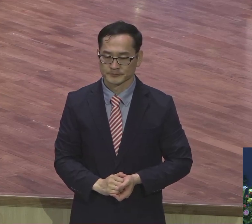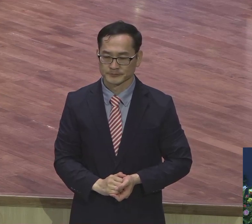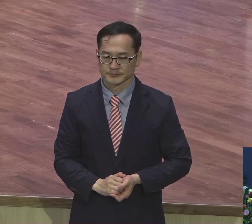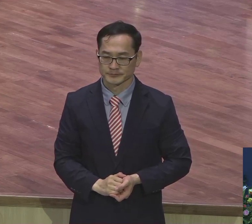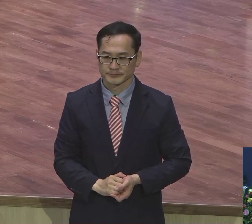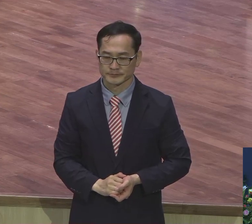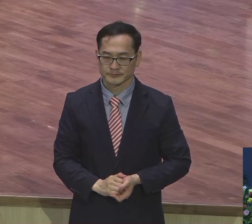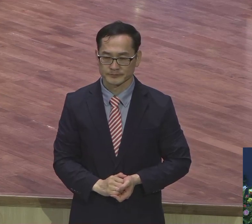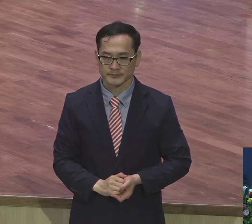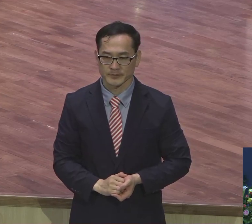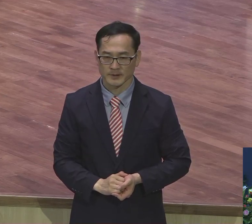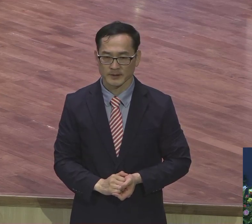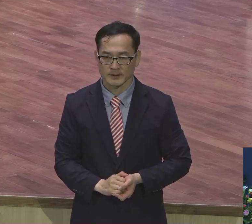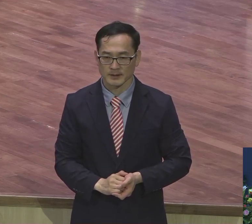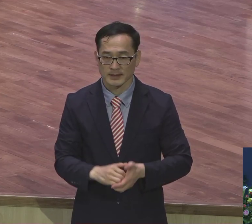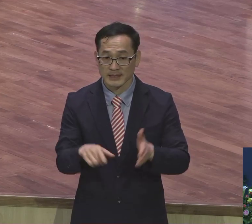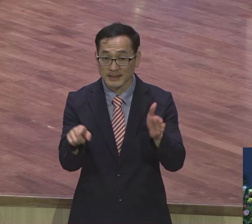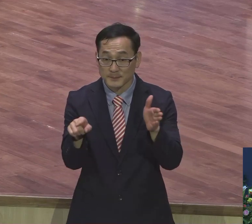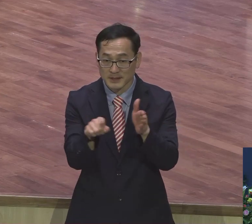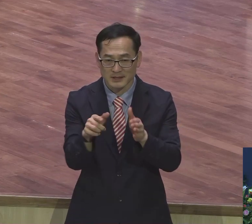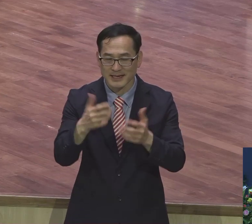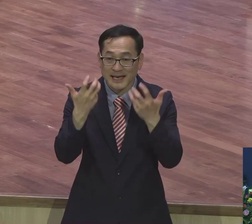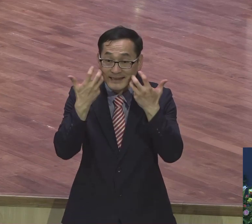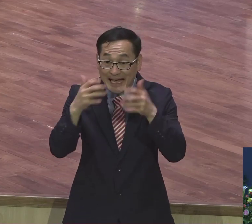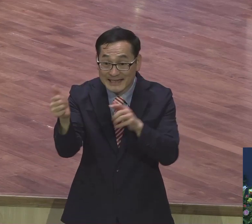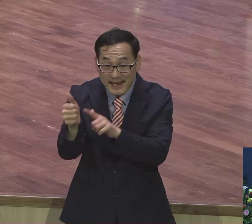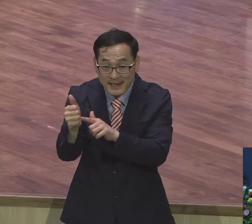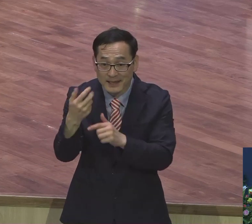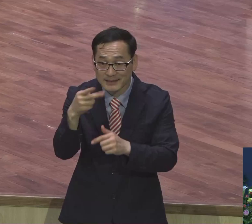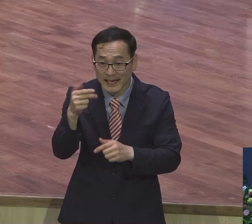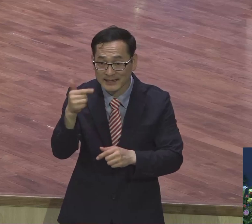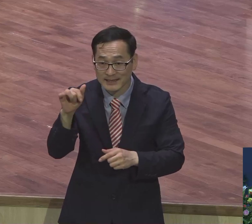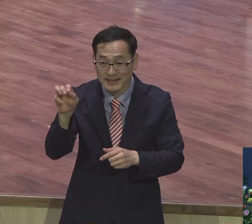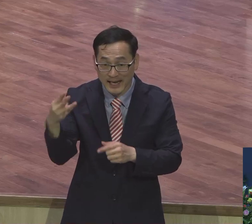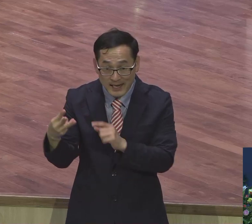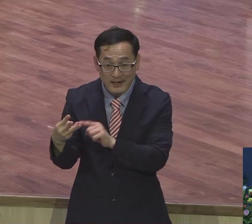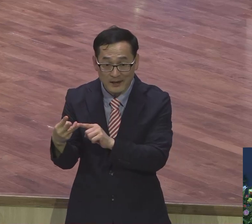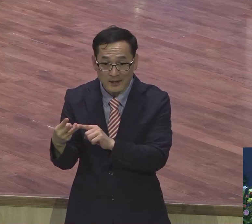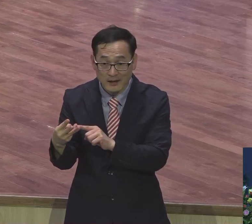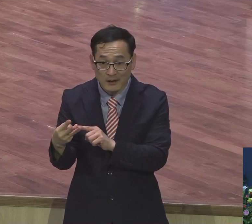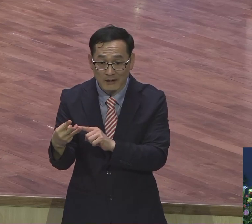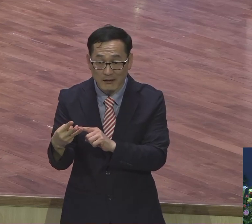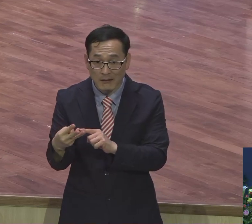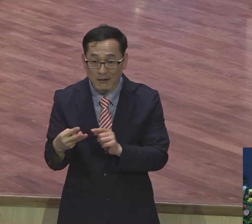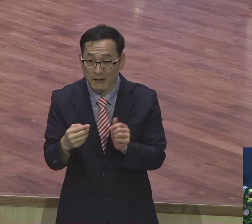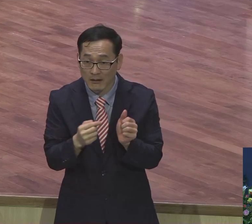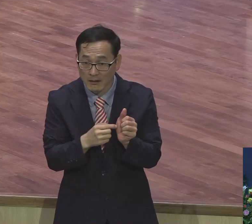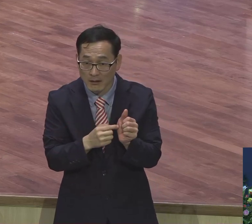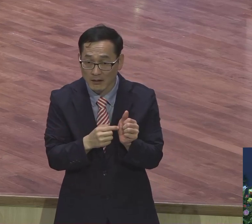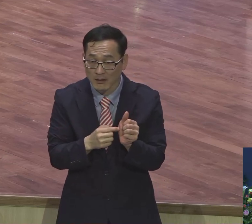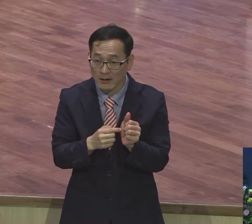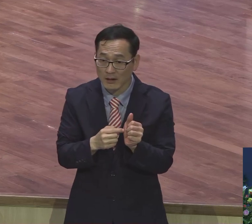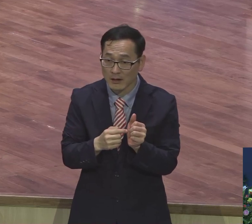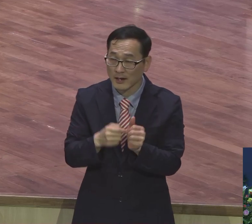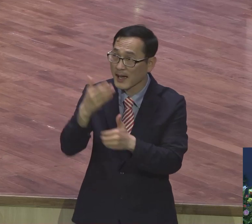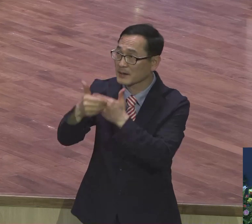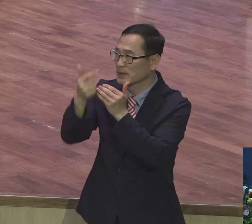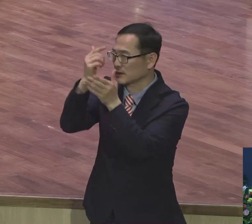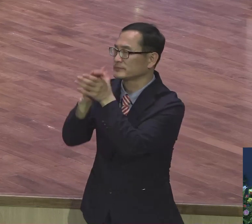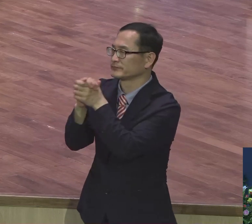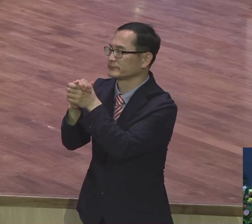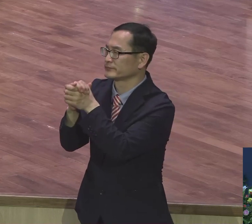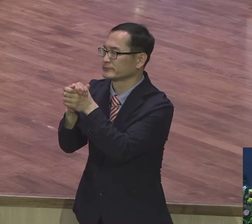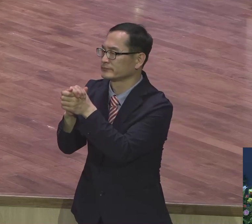죽었습니까? 다니엘이 사자굴속에 넣는 걸 뻔히 알면서 하나님 앞에 평초점 기도했는데